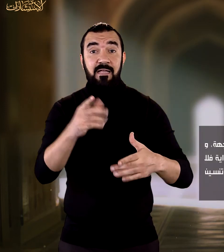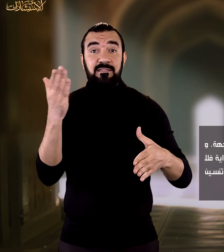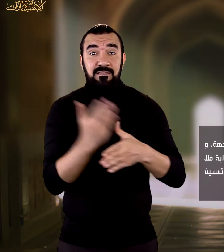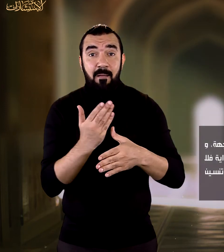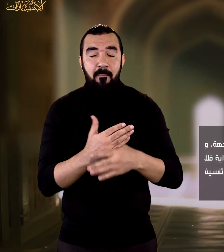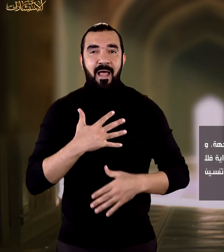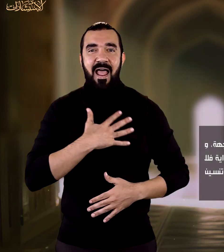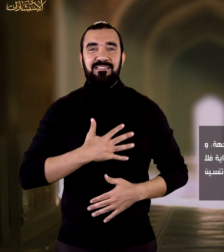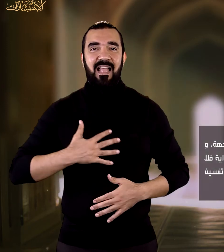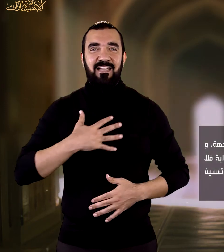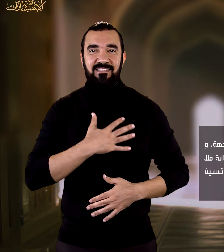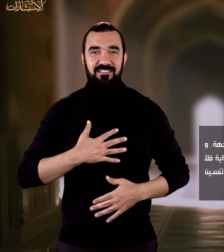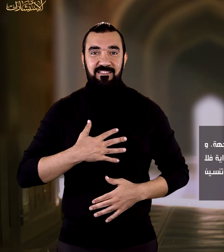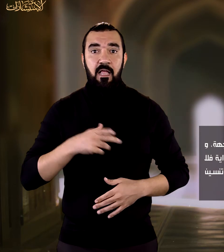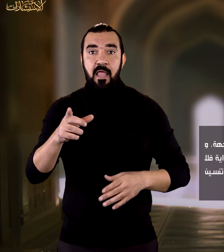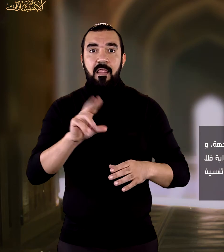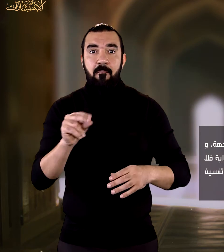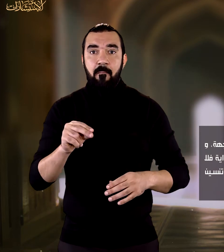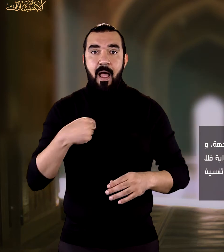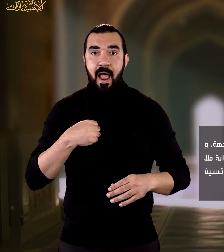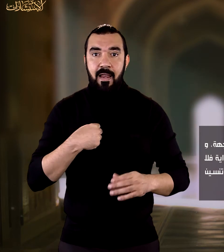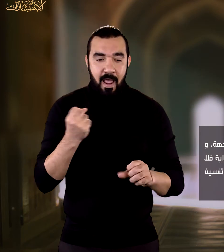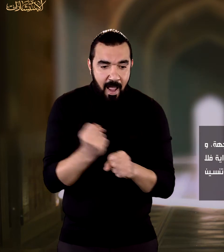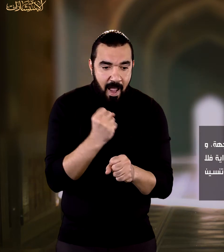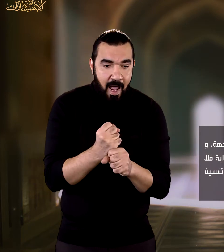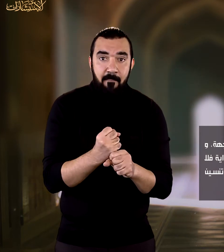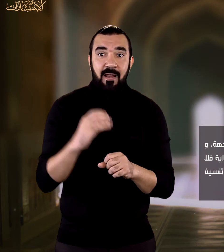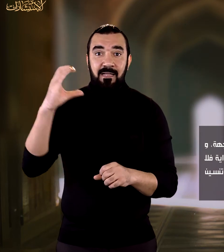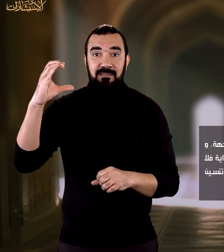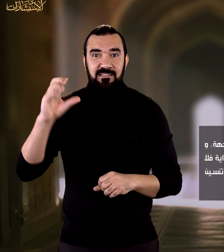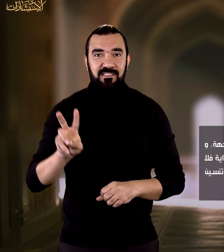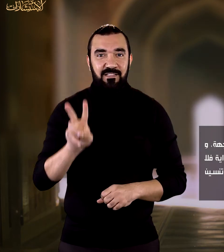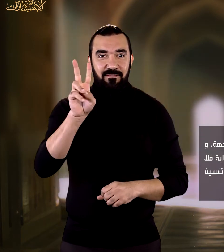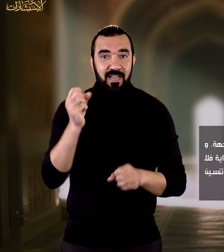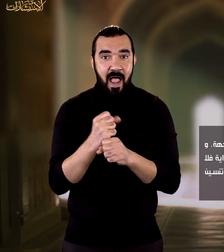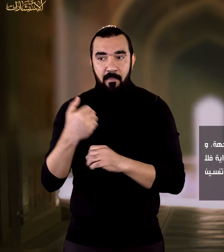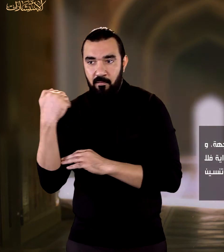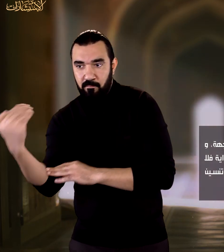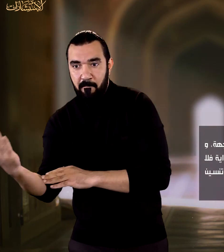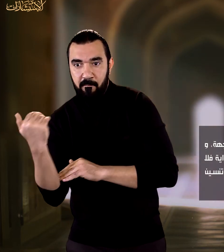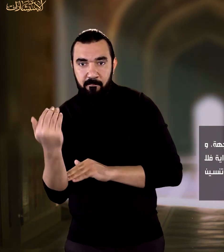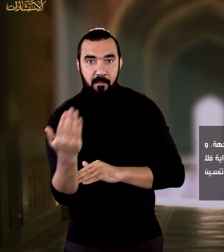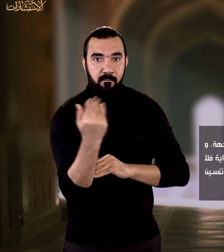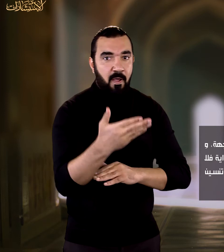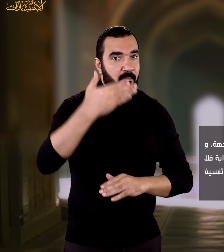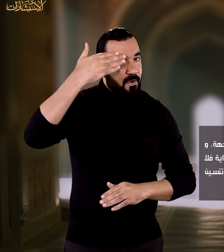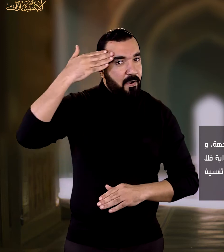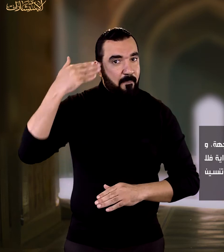السبب حسي وهو عرض ملفك على أكثر من جهة وحاولي